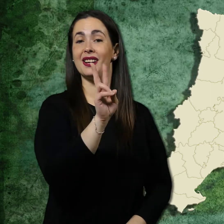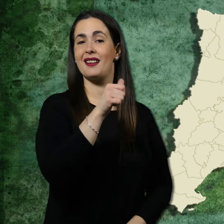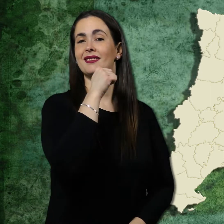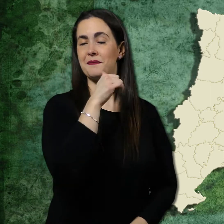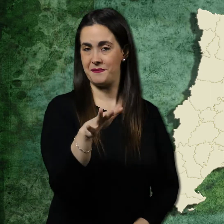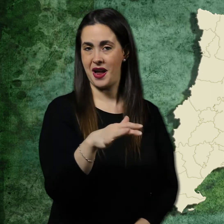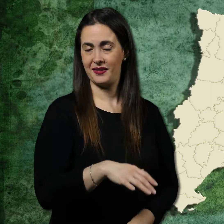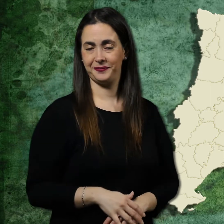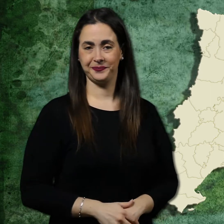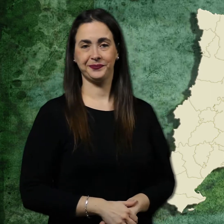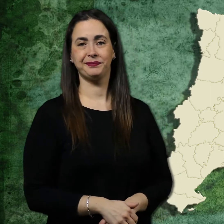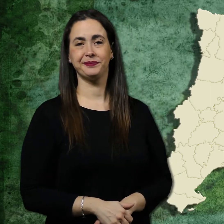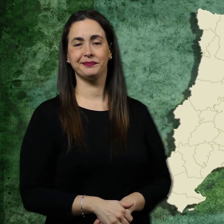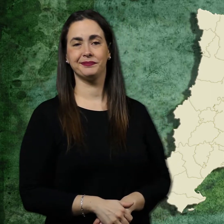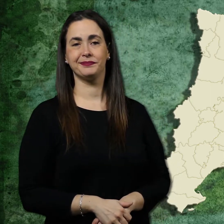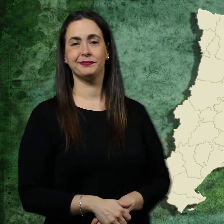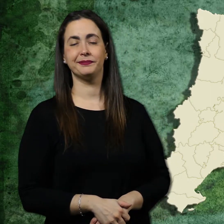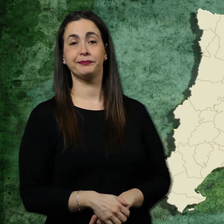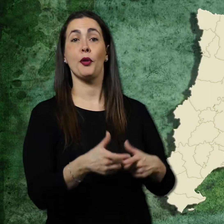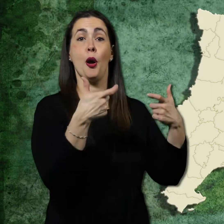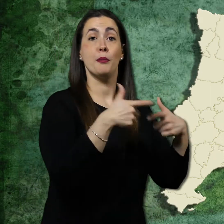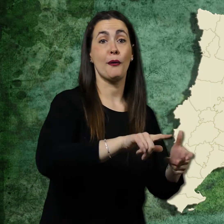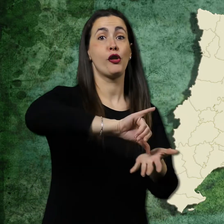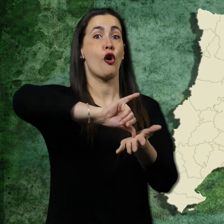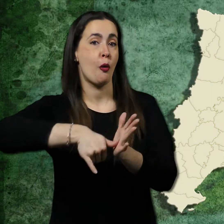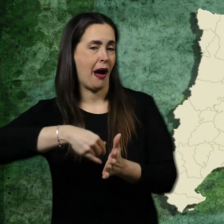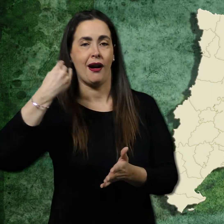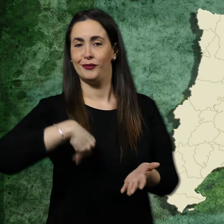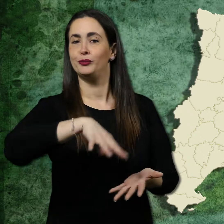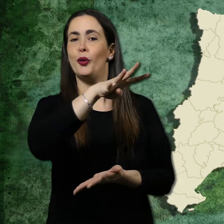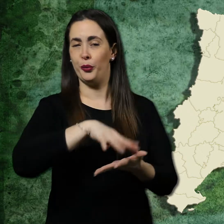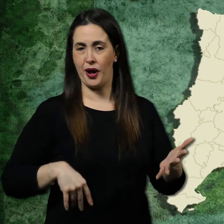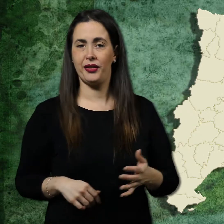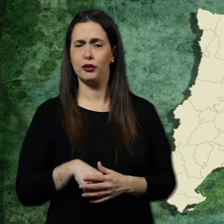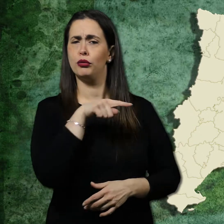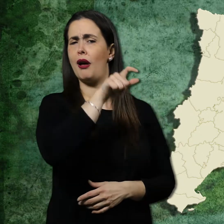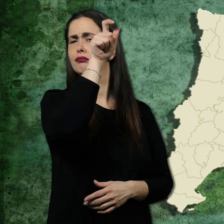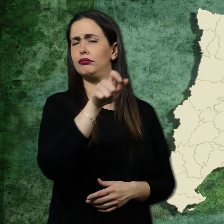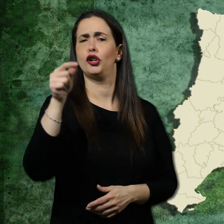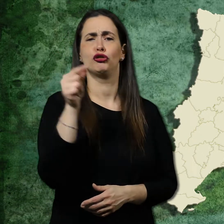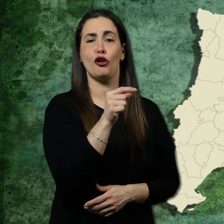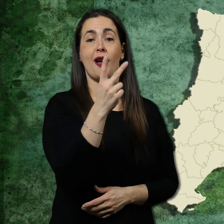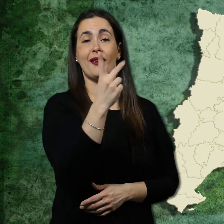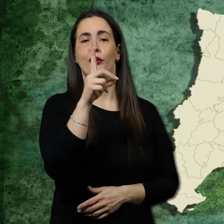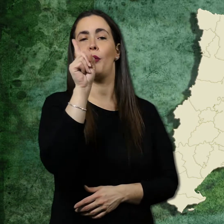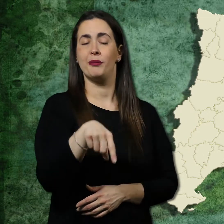Vilassar de Mar, província de Barcelona, comarca Barcelona, població 21